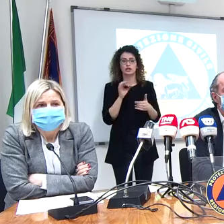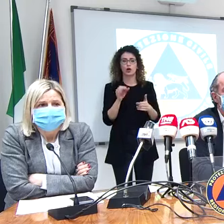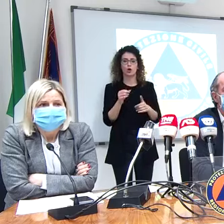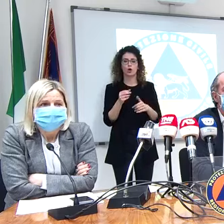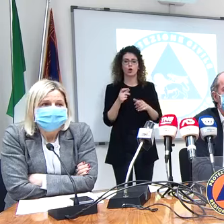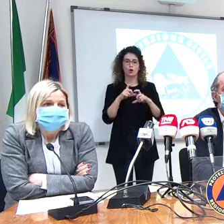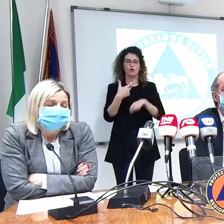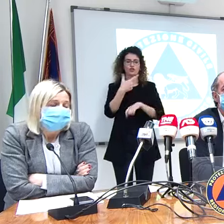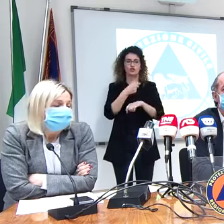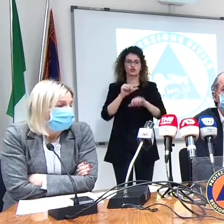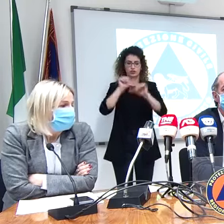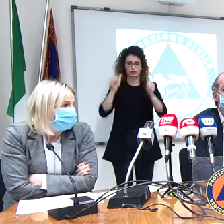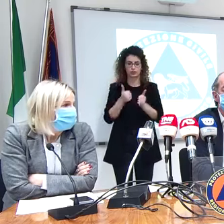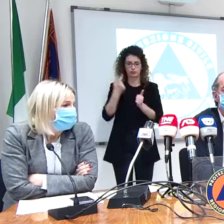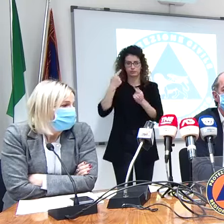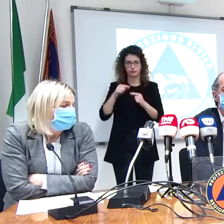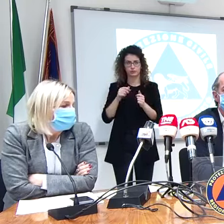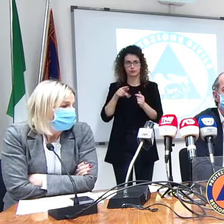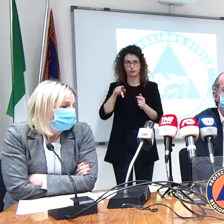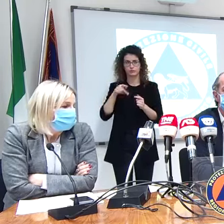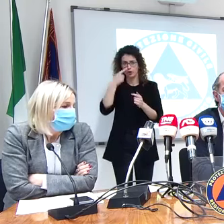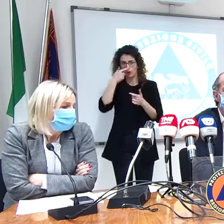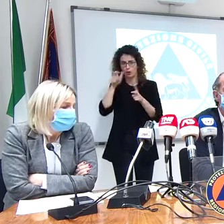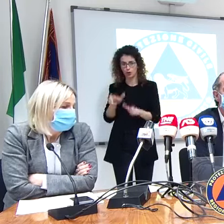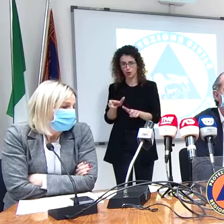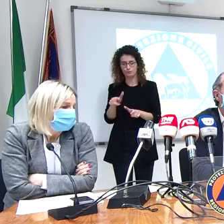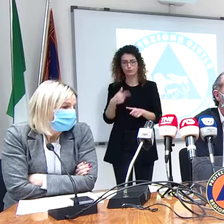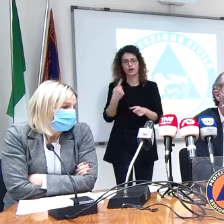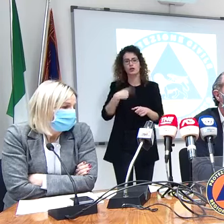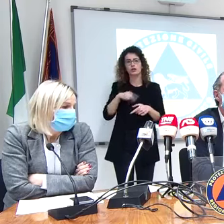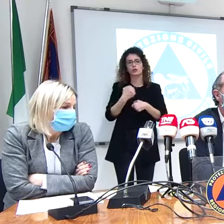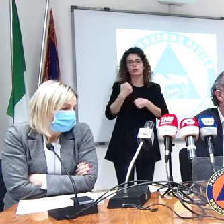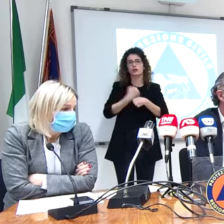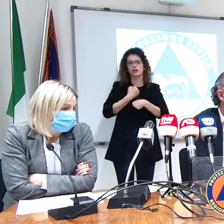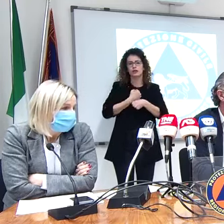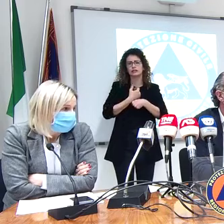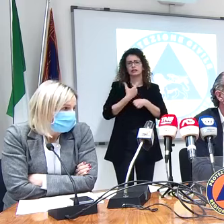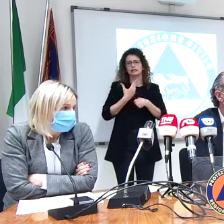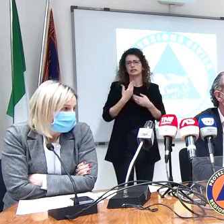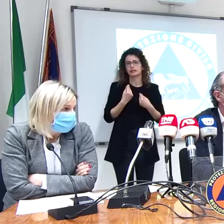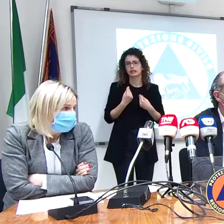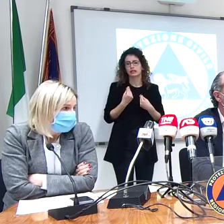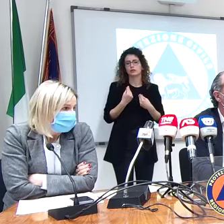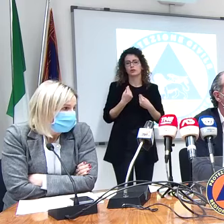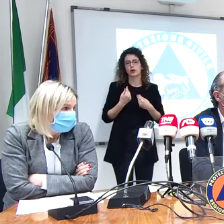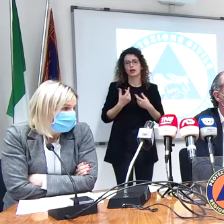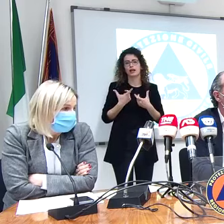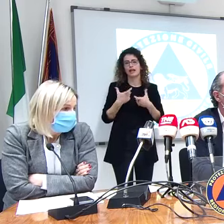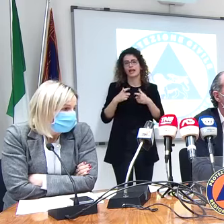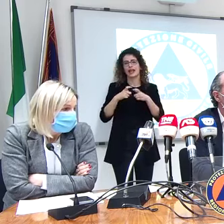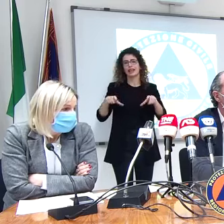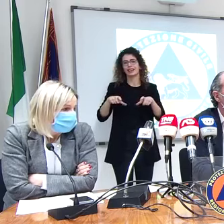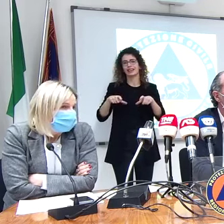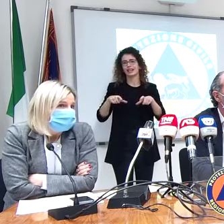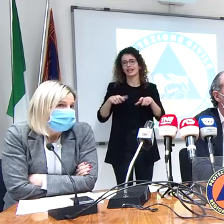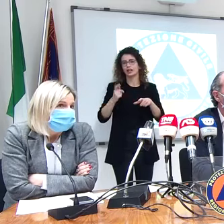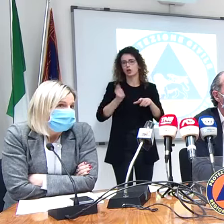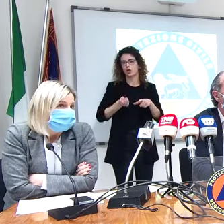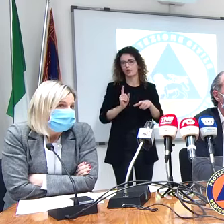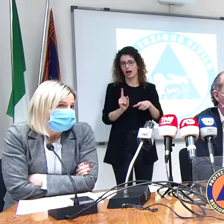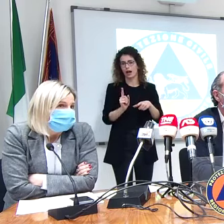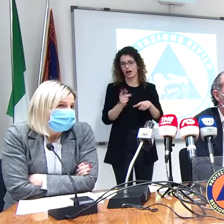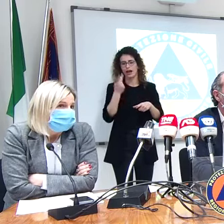loro noi lavoriamo tanto sulle esenzioni ticket per vedere qual è il livello di esenzioni che un